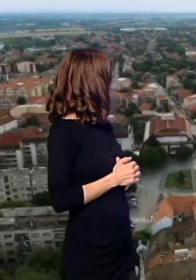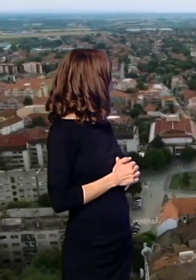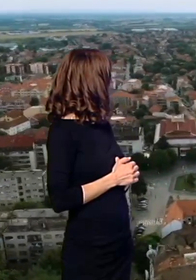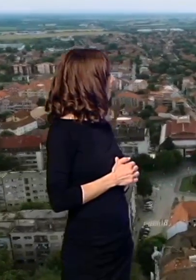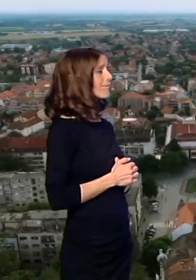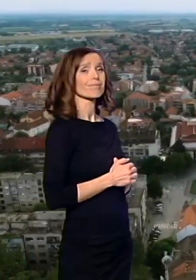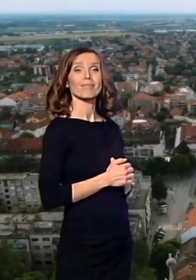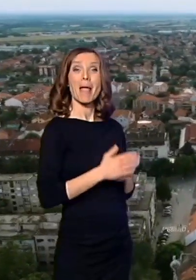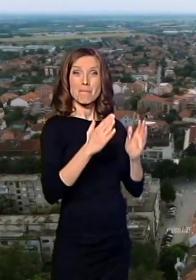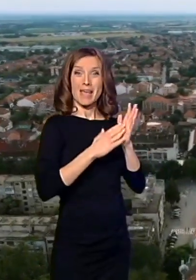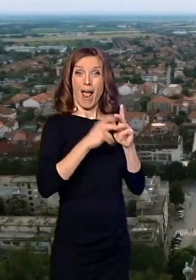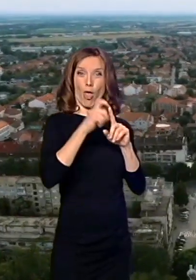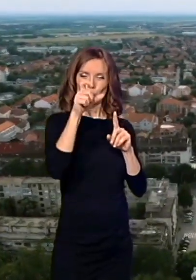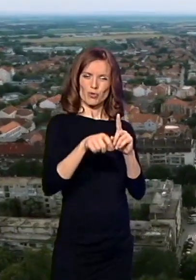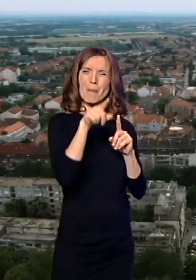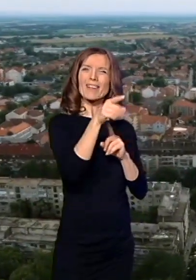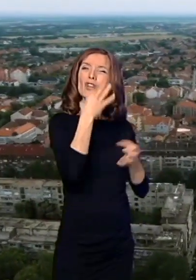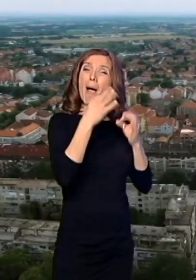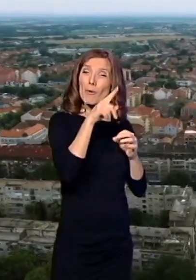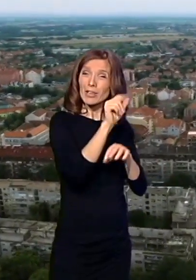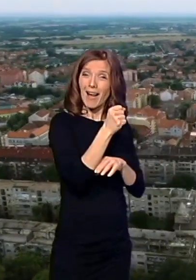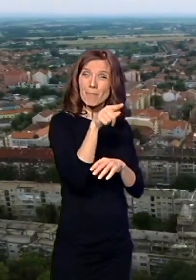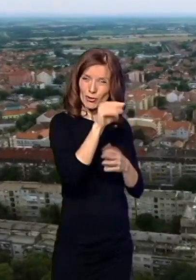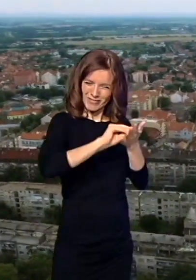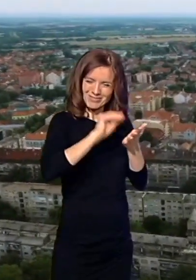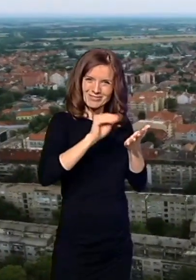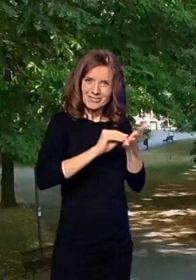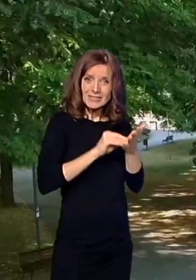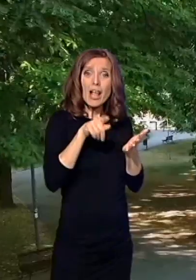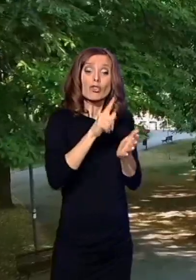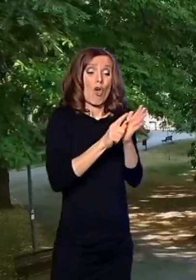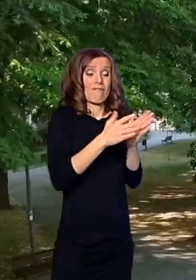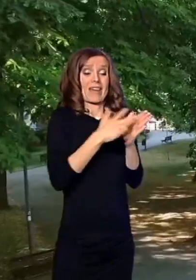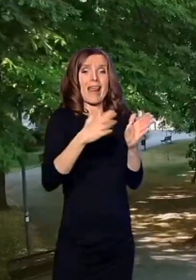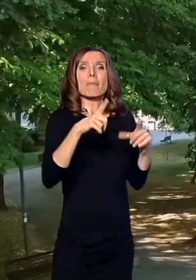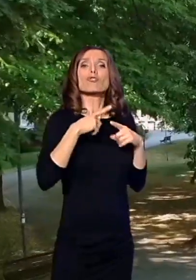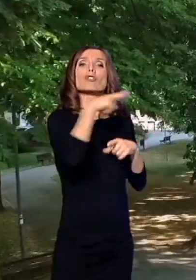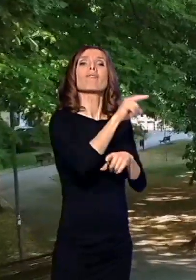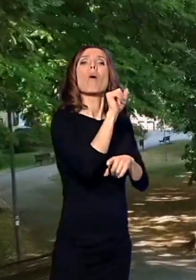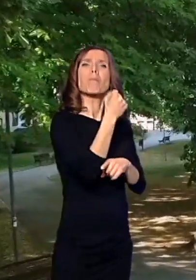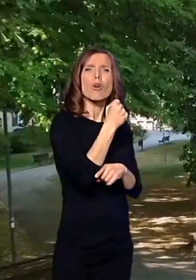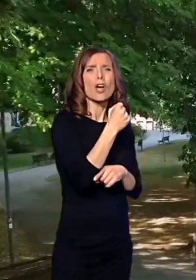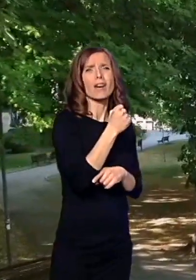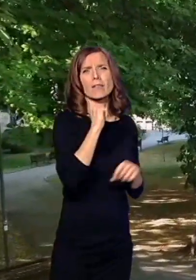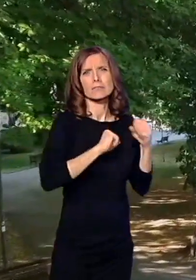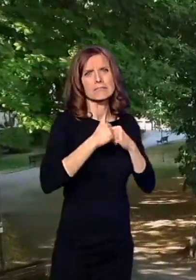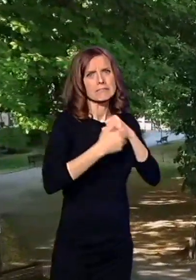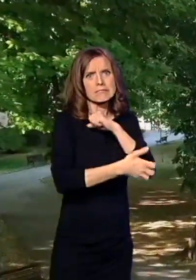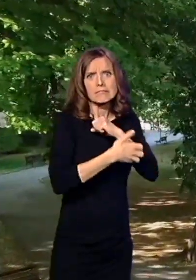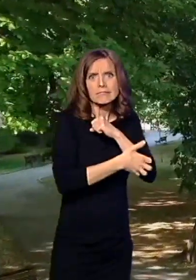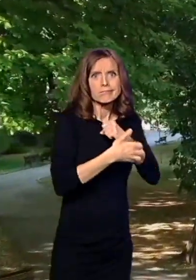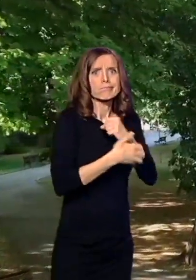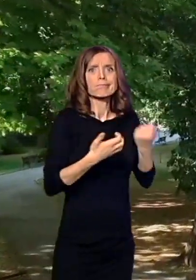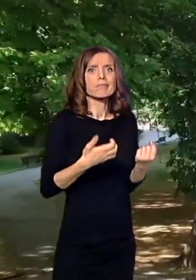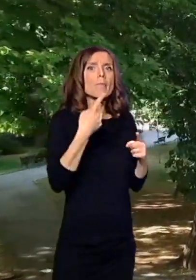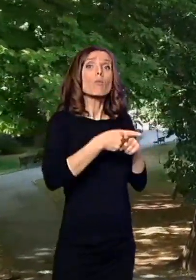Mihajlo Dušmanić to dramatično vreme provodi u Požarevcu, u siromaštvu, pod prismotrom Bugarskih vlasti. Ali bilo je